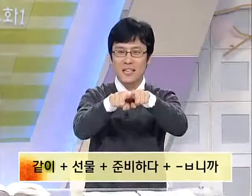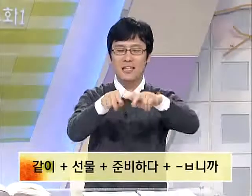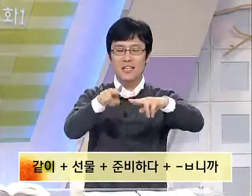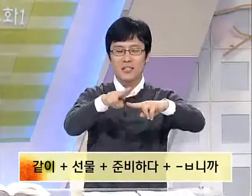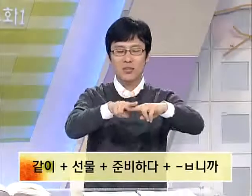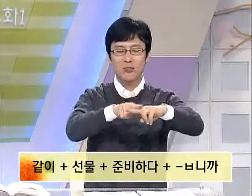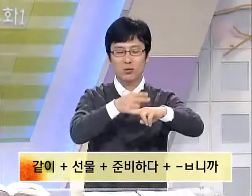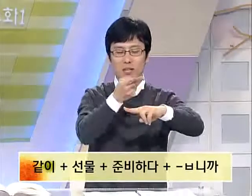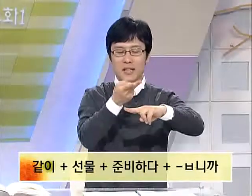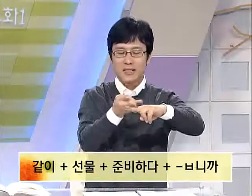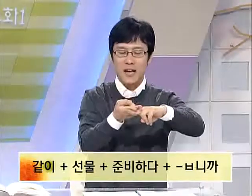선물